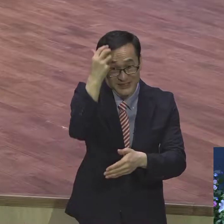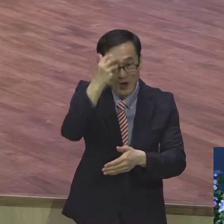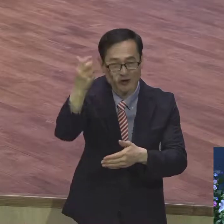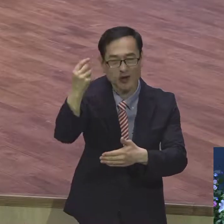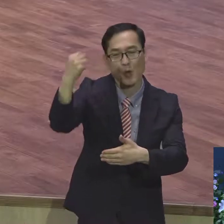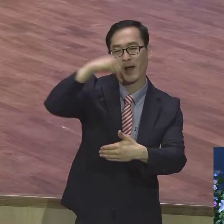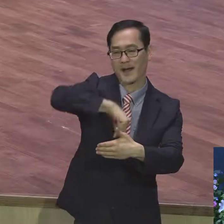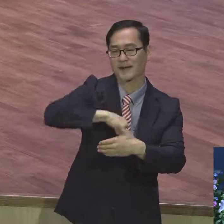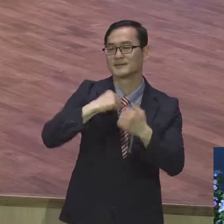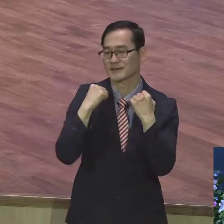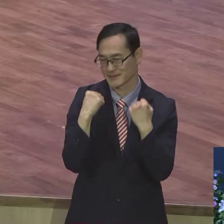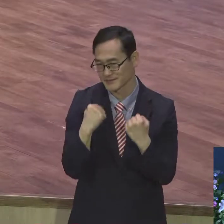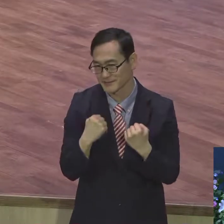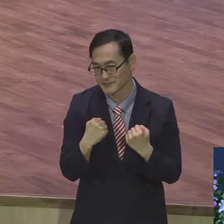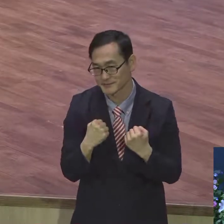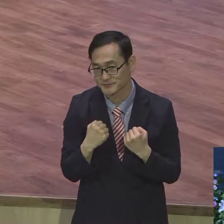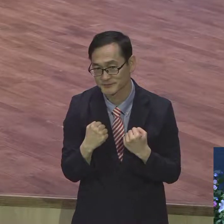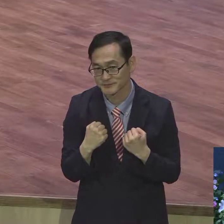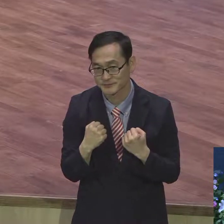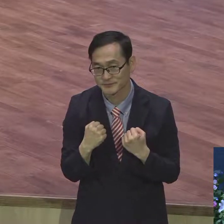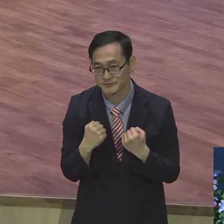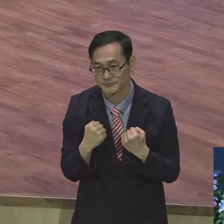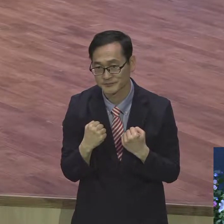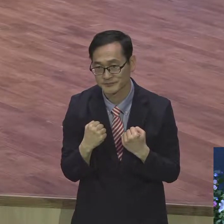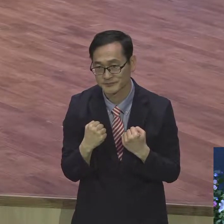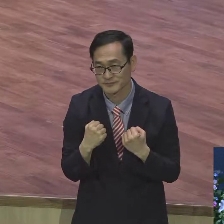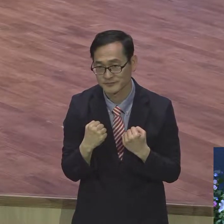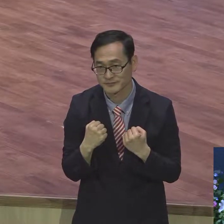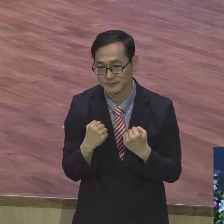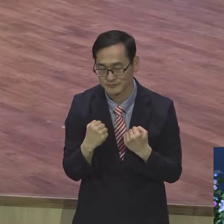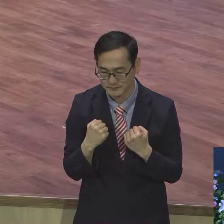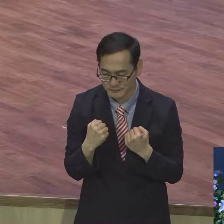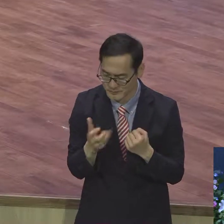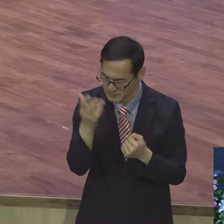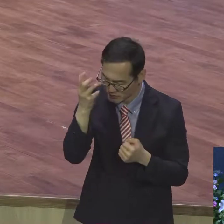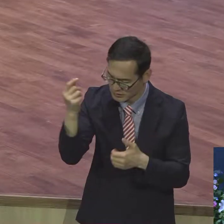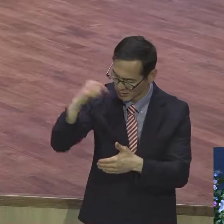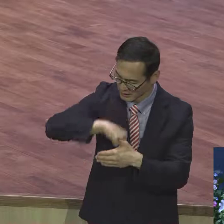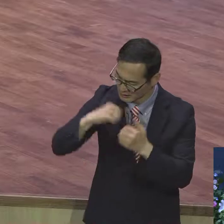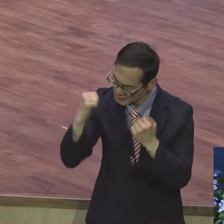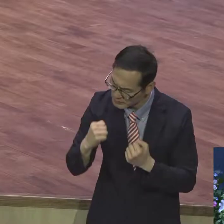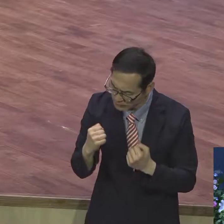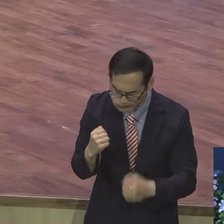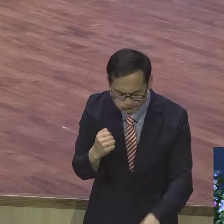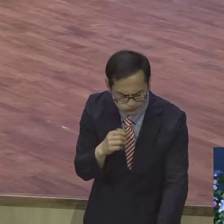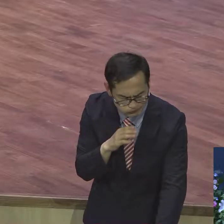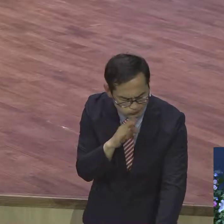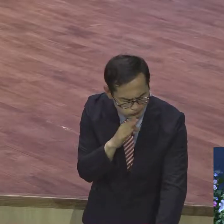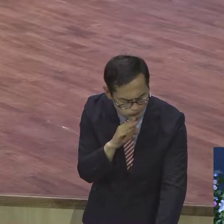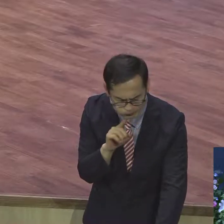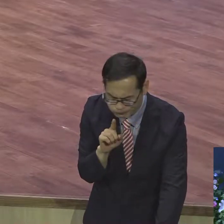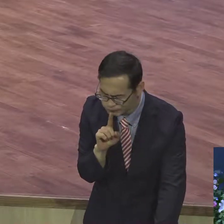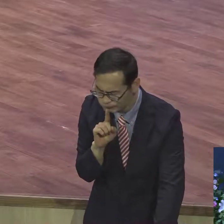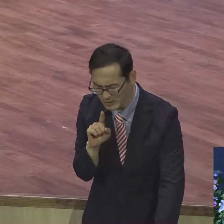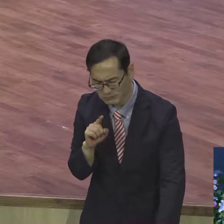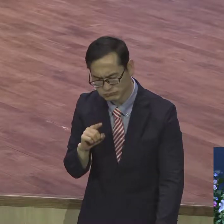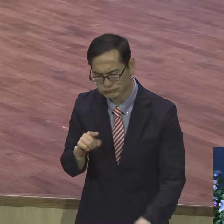성령이 안에 안 계시면 이 말 이해가 안 돼요. 안 믿어져요. 그래서 좁니다. 아무리 유식한